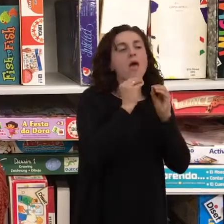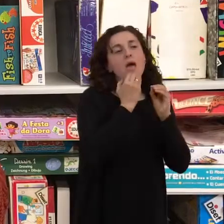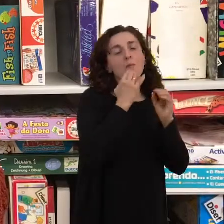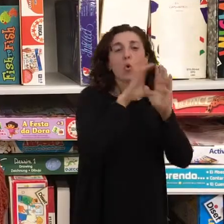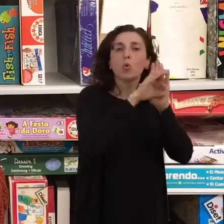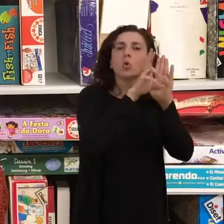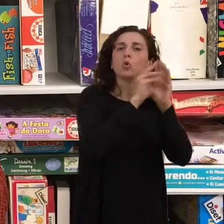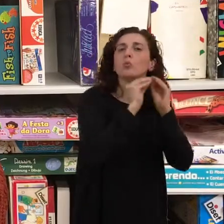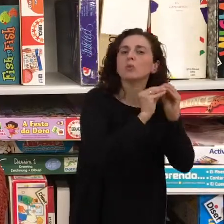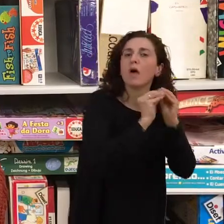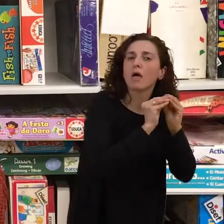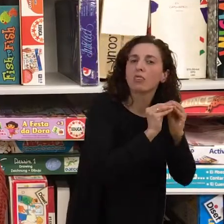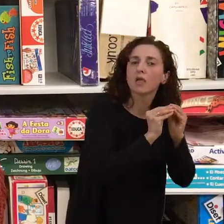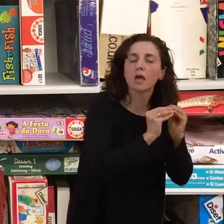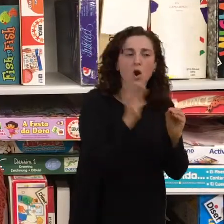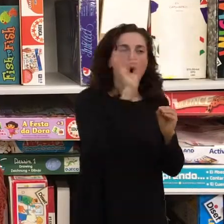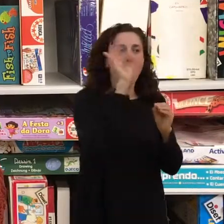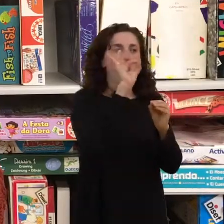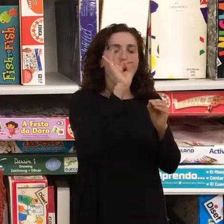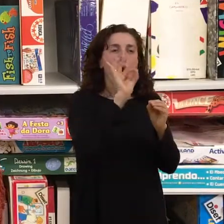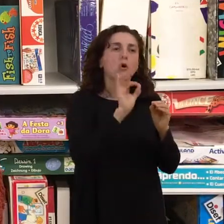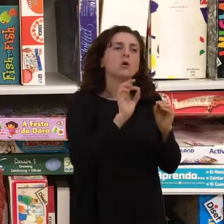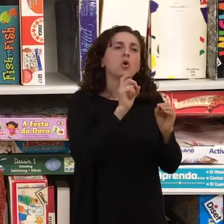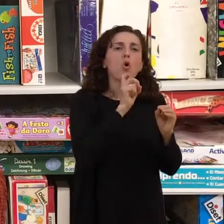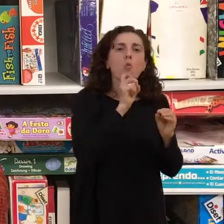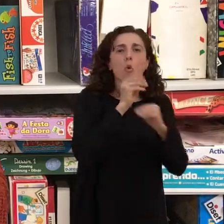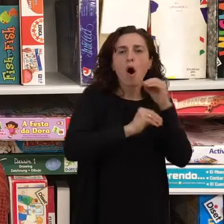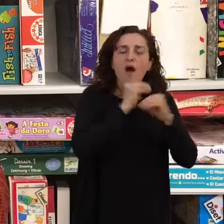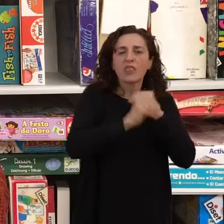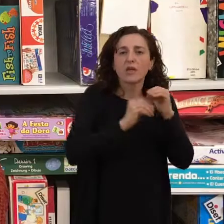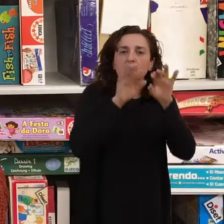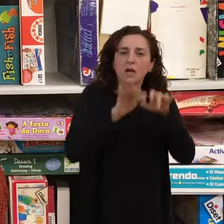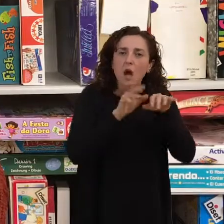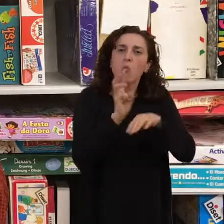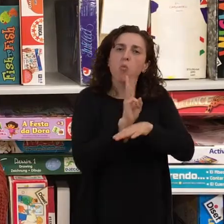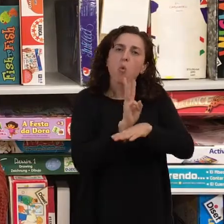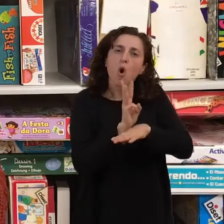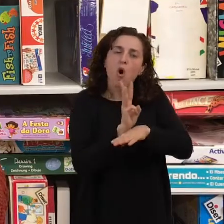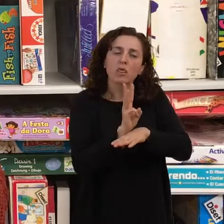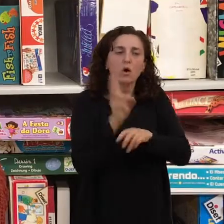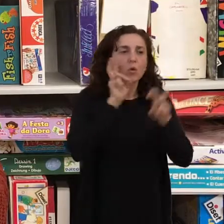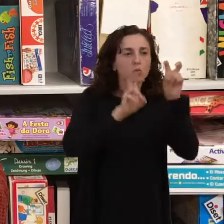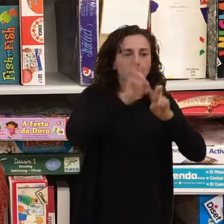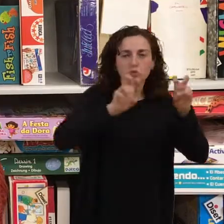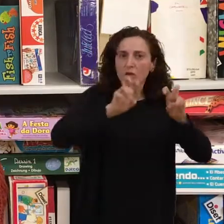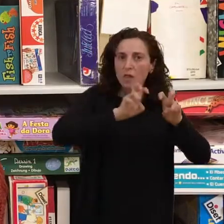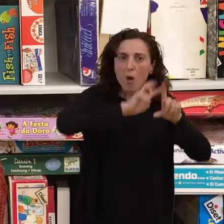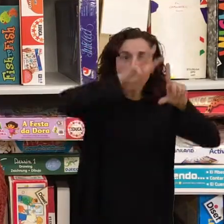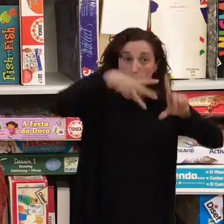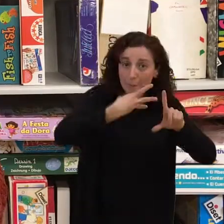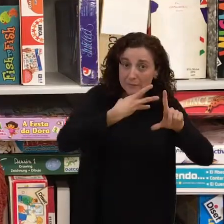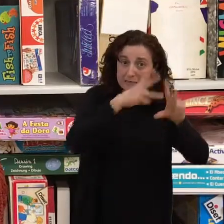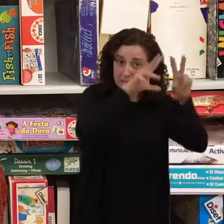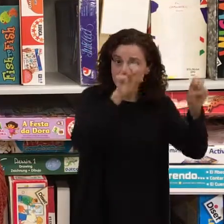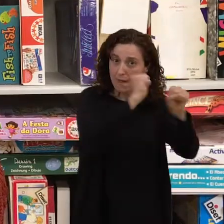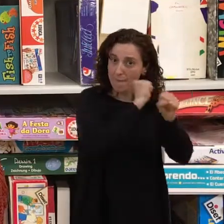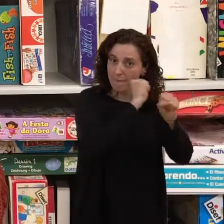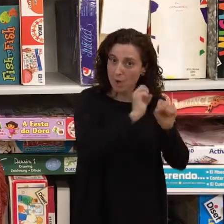tienen hecho. Aspectos básicos sobre cómo manejar el Word, por búsqueda activa en webs de empleo, en ETTs o